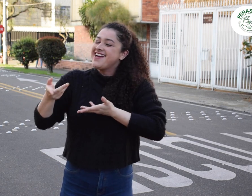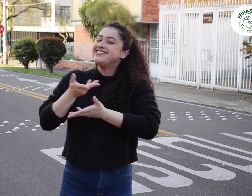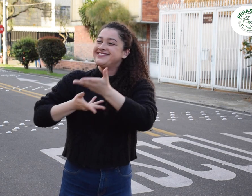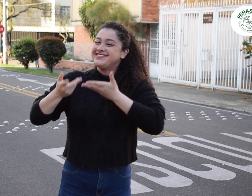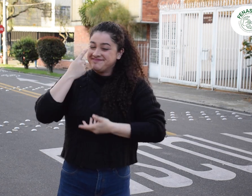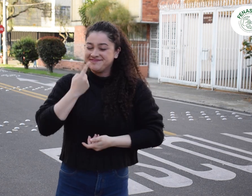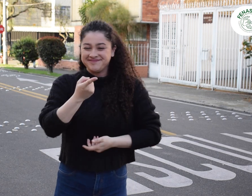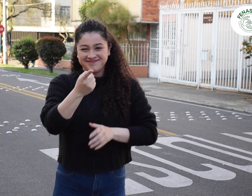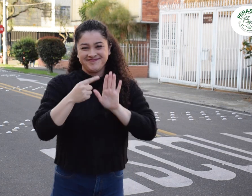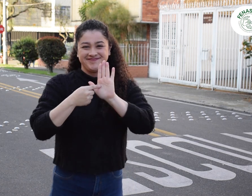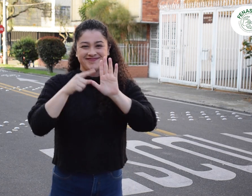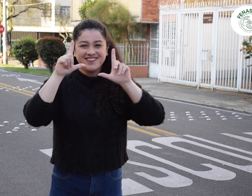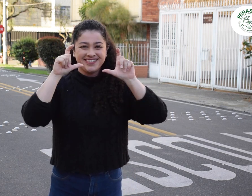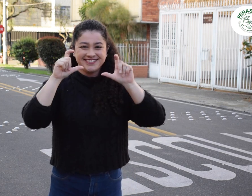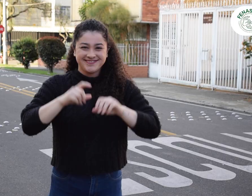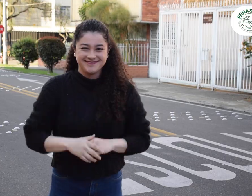Obsérvenlo en la siguiente imagen.